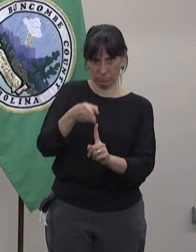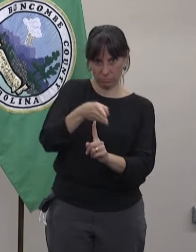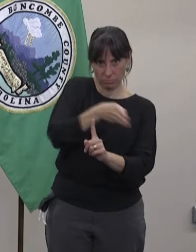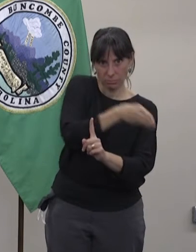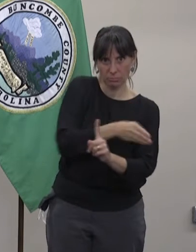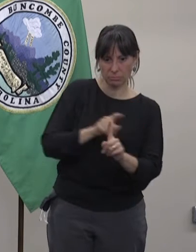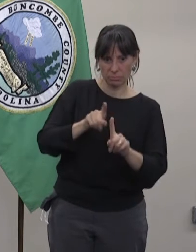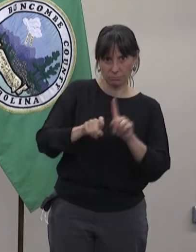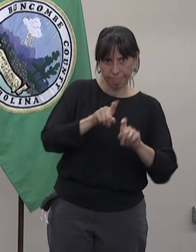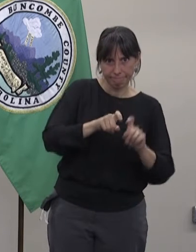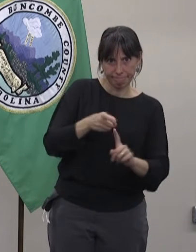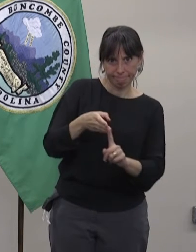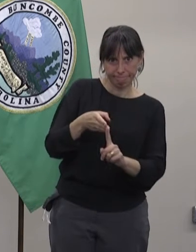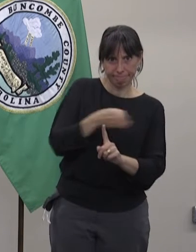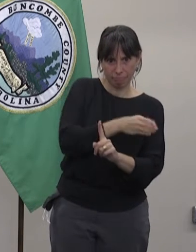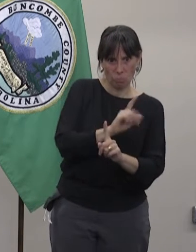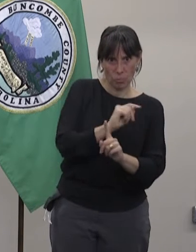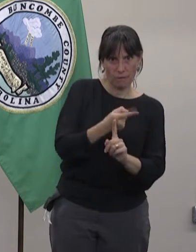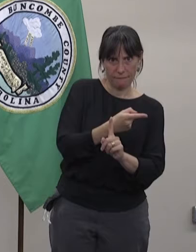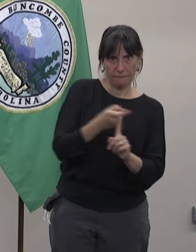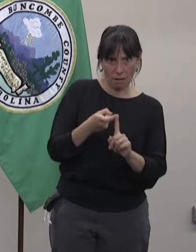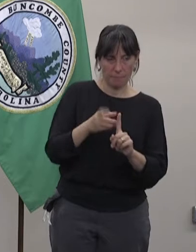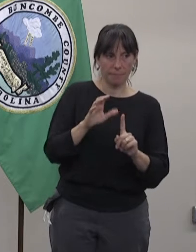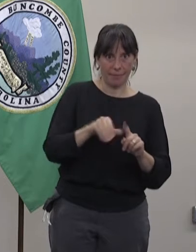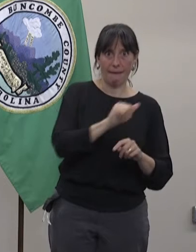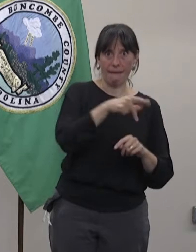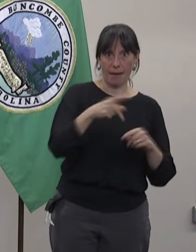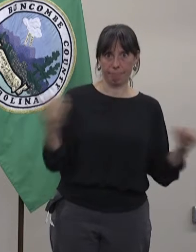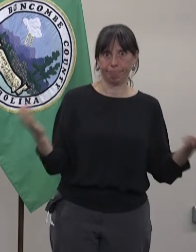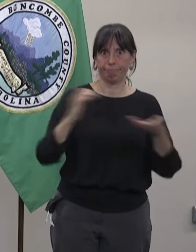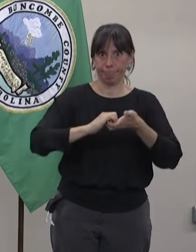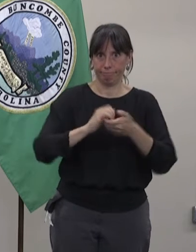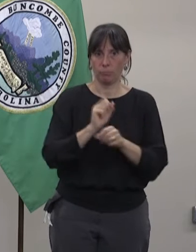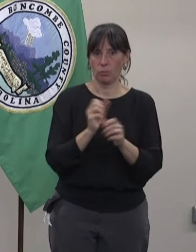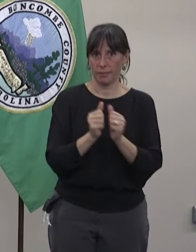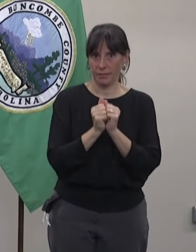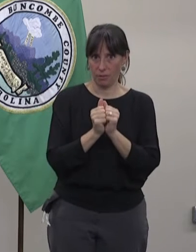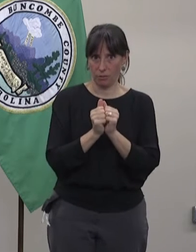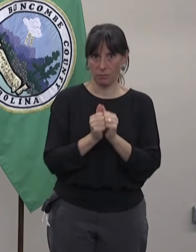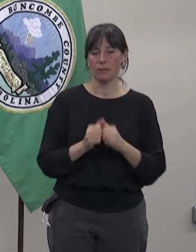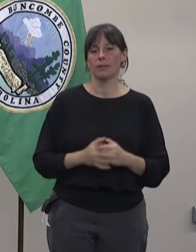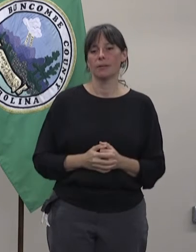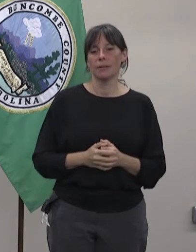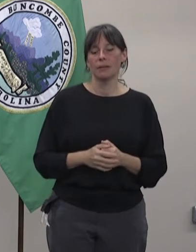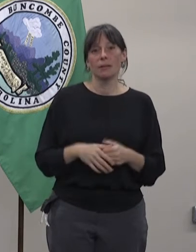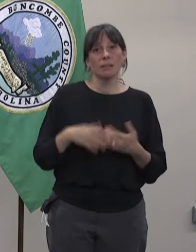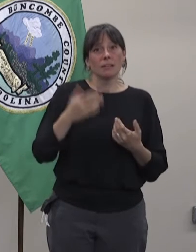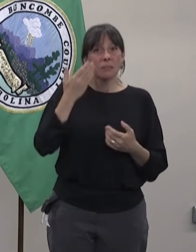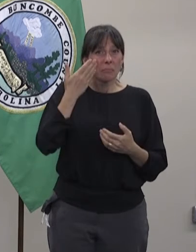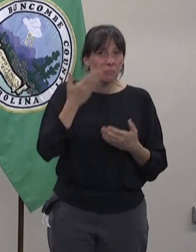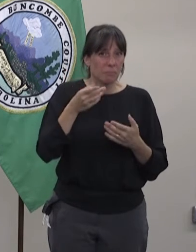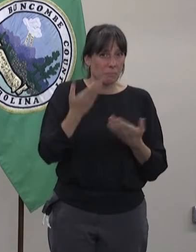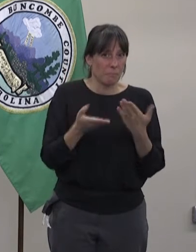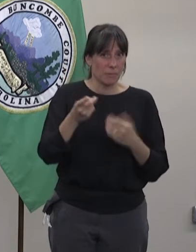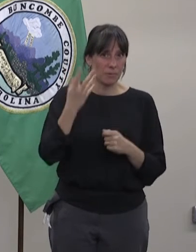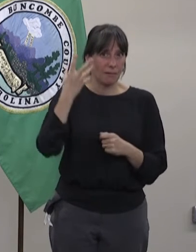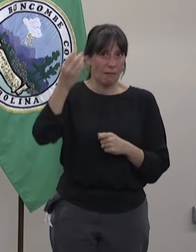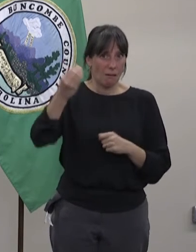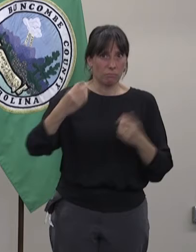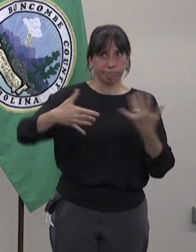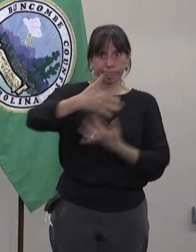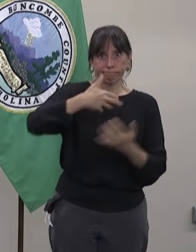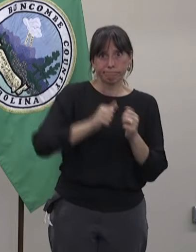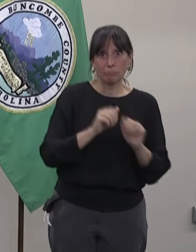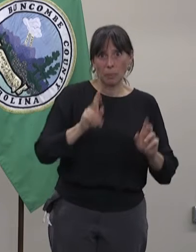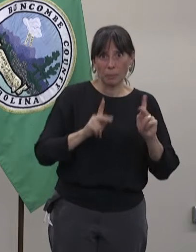Y puede notificar a los individuos cuando han tenido una exposición al COVID-19. Esta aplicación será